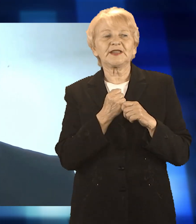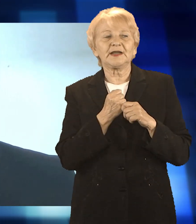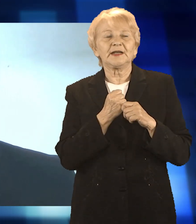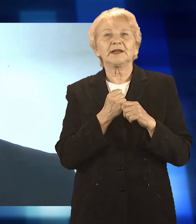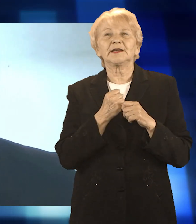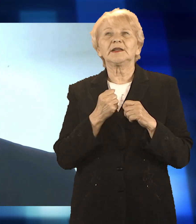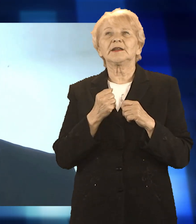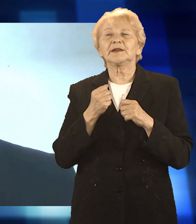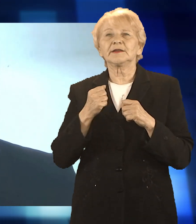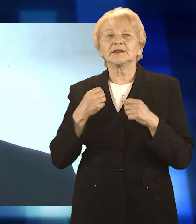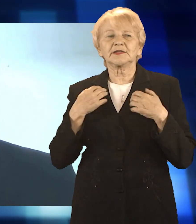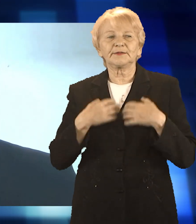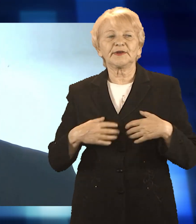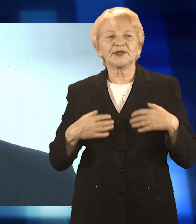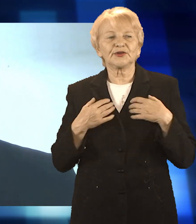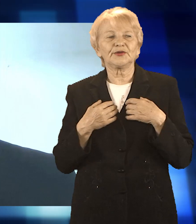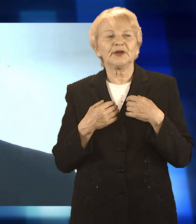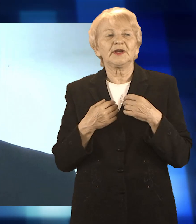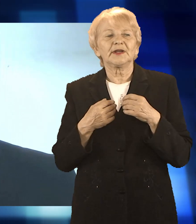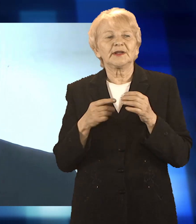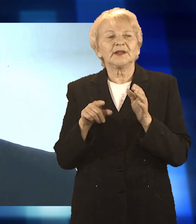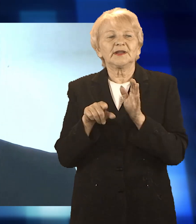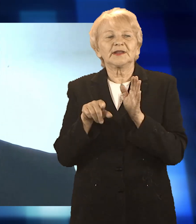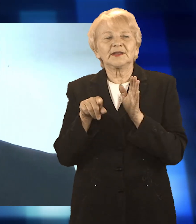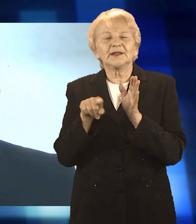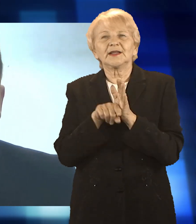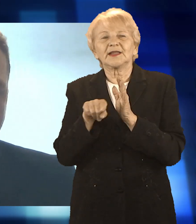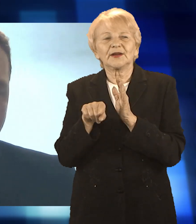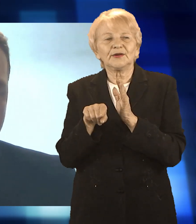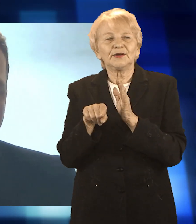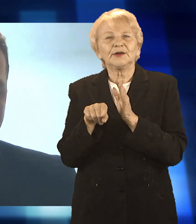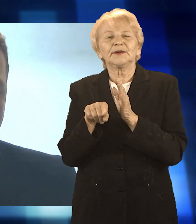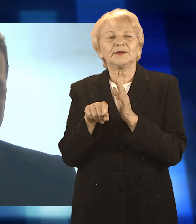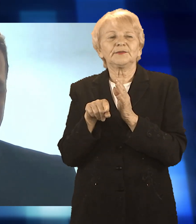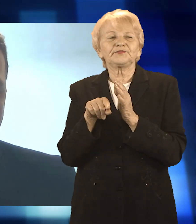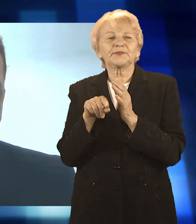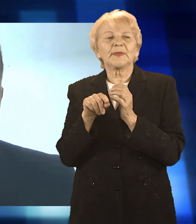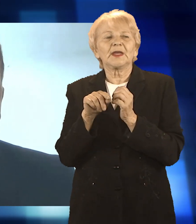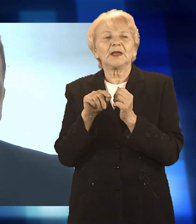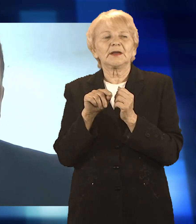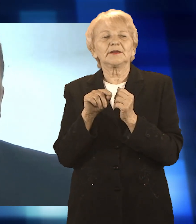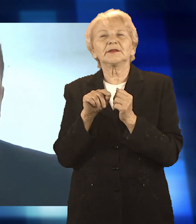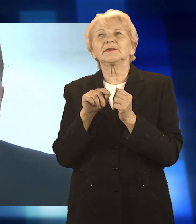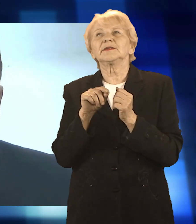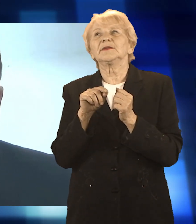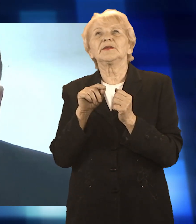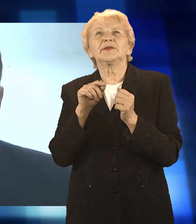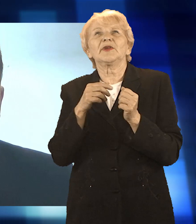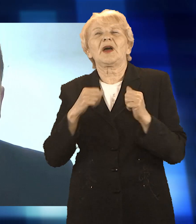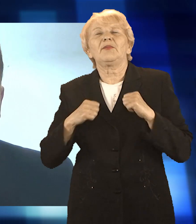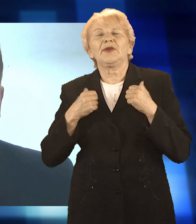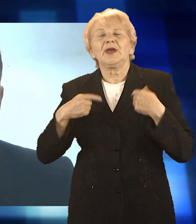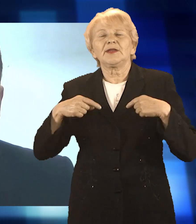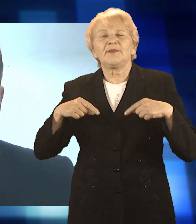Były ograniczone adopcje związane też z bezpośrednim dostępem do schroniska, do